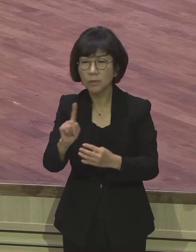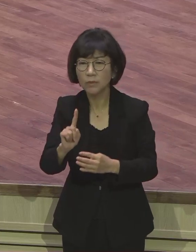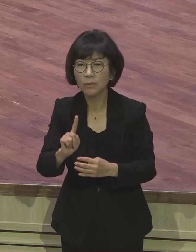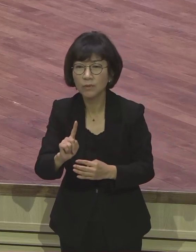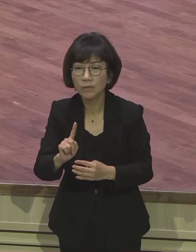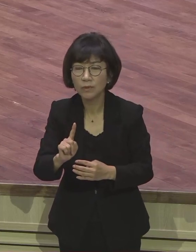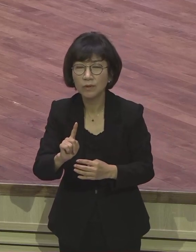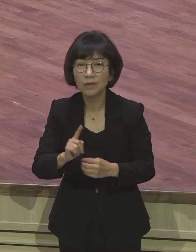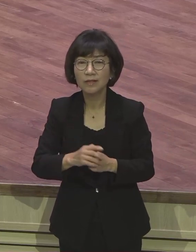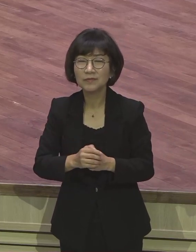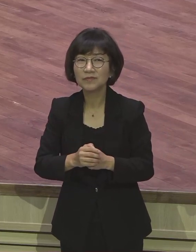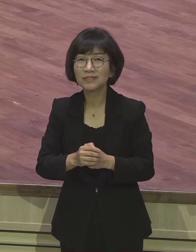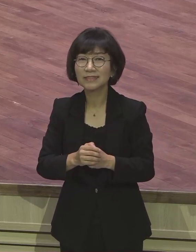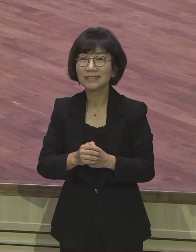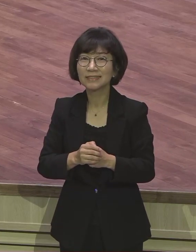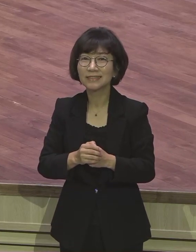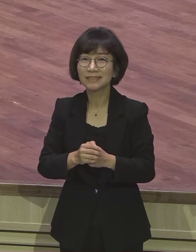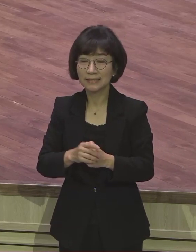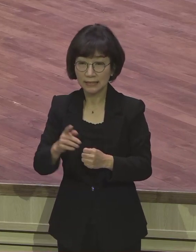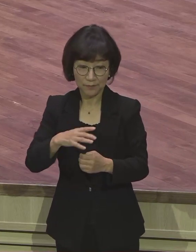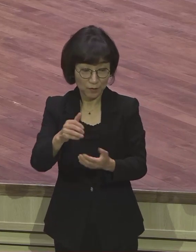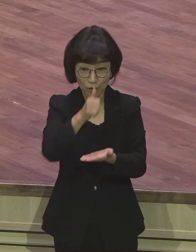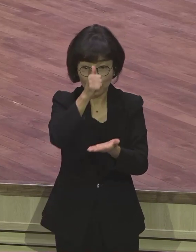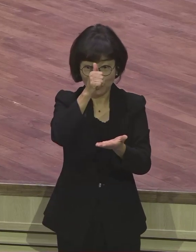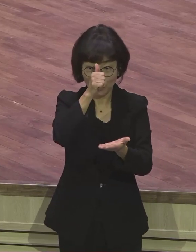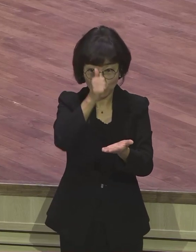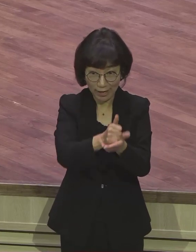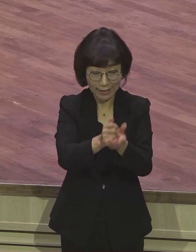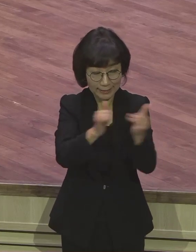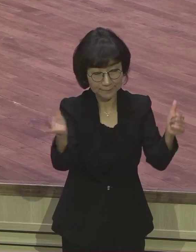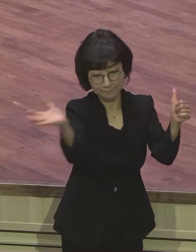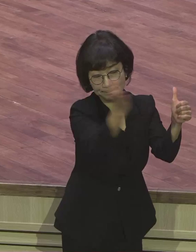재수 한 명, 사형선고를 받은 재수 한 명이 딱 있으면